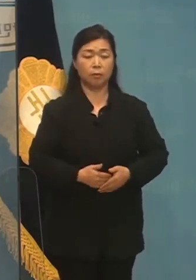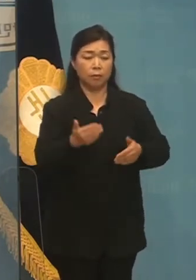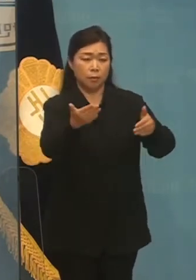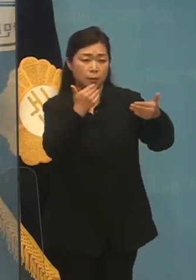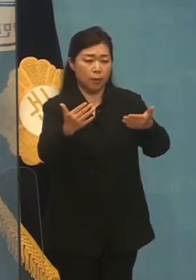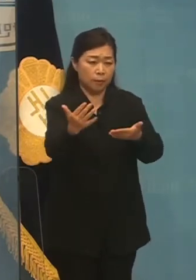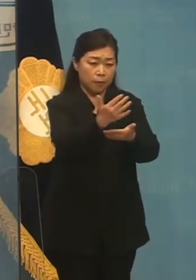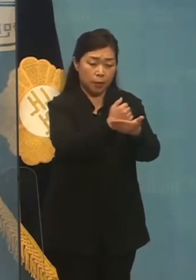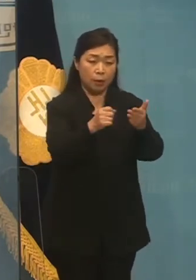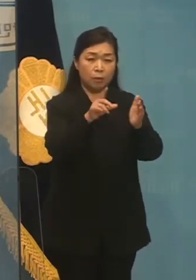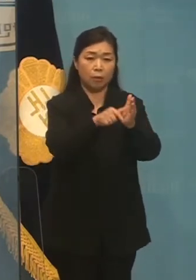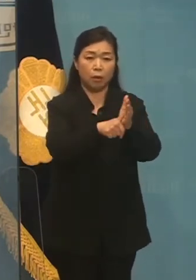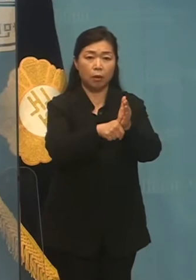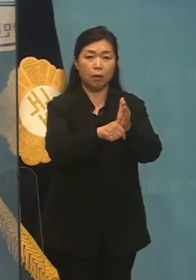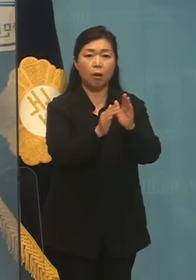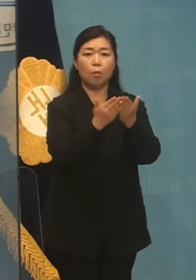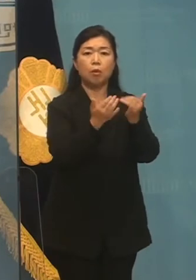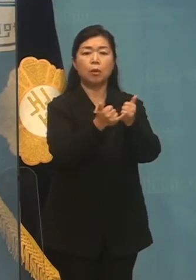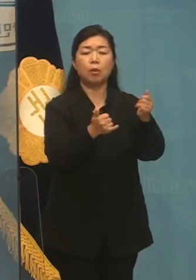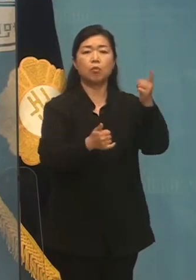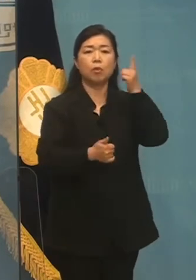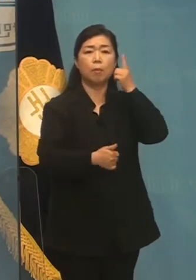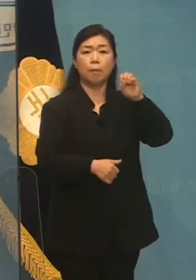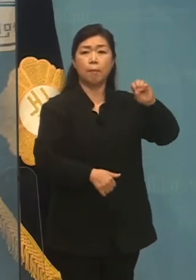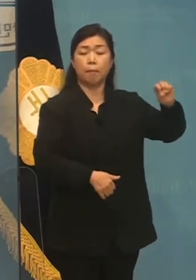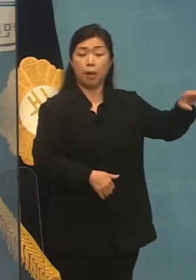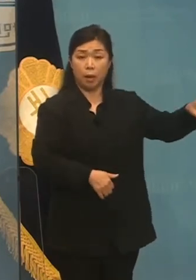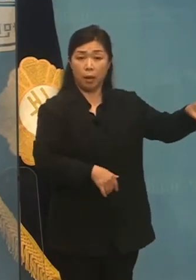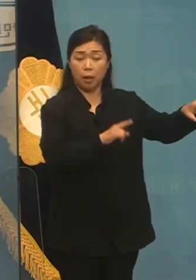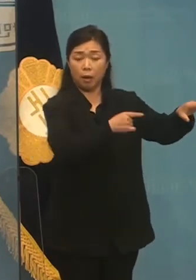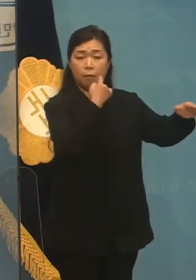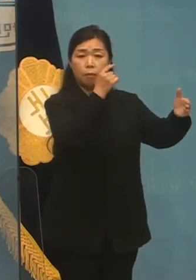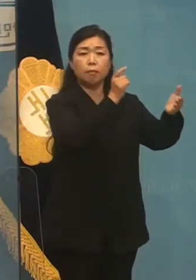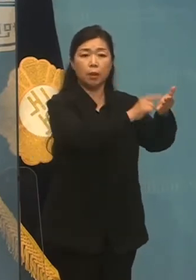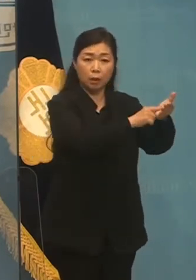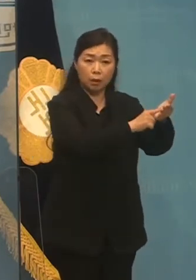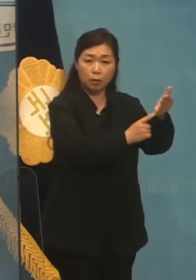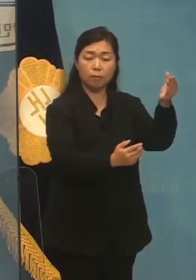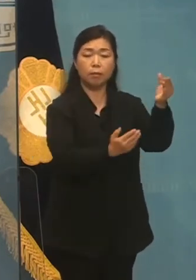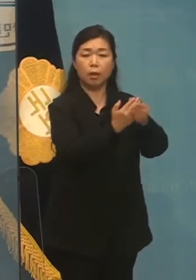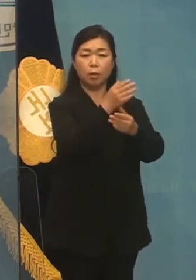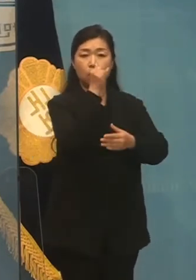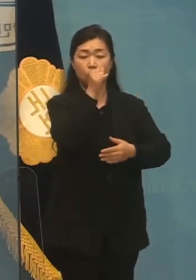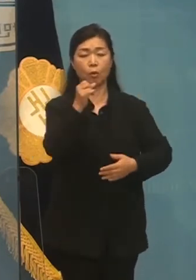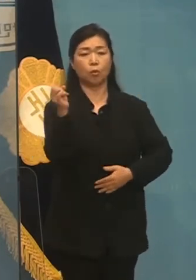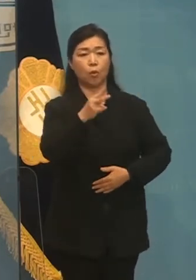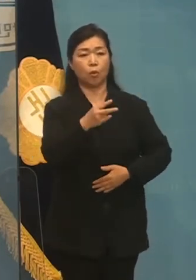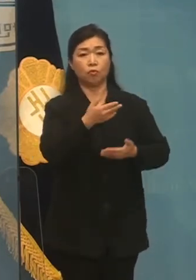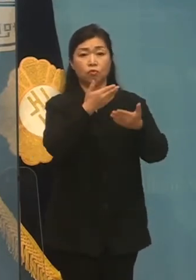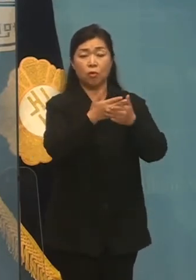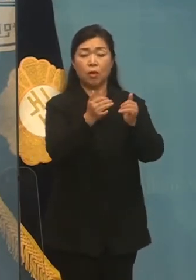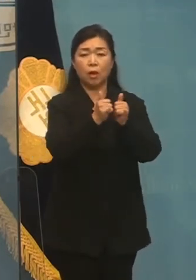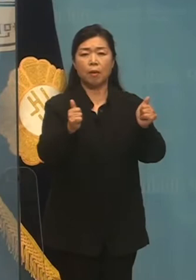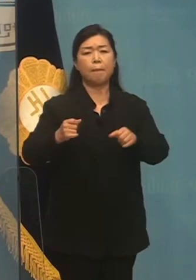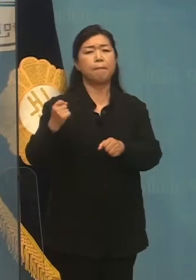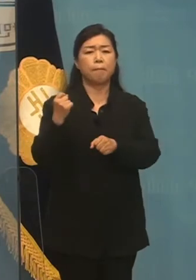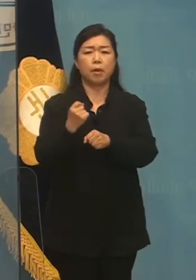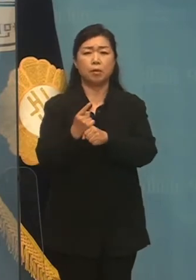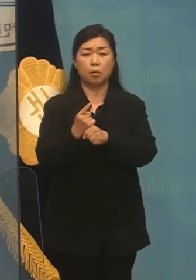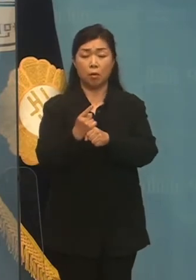당사자가 핸드폰을 총 밖으로 던졌다가 발견되는 총극을 듣는가 하면 주요 인물이 이 미국을